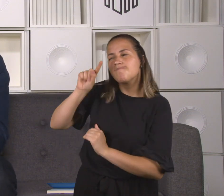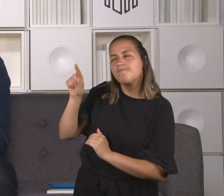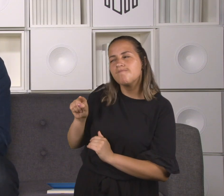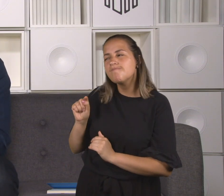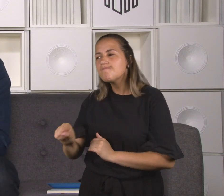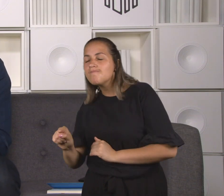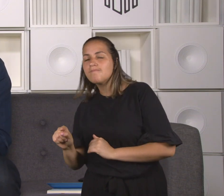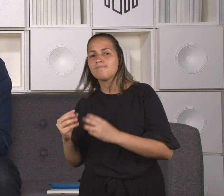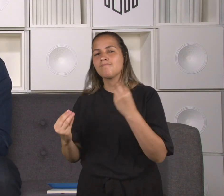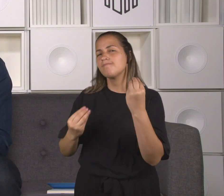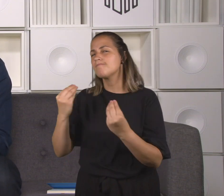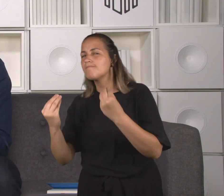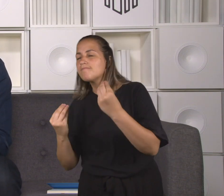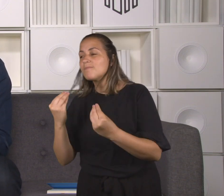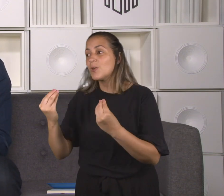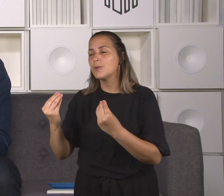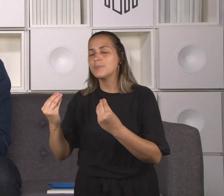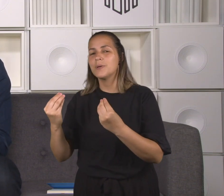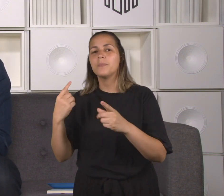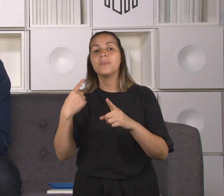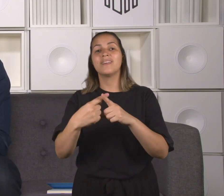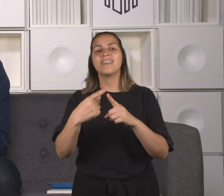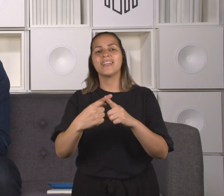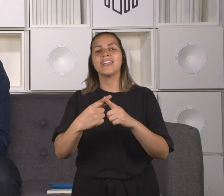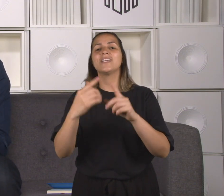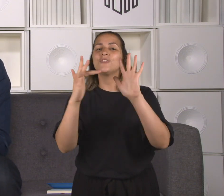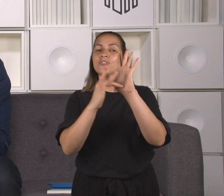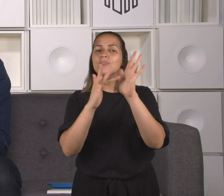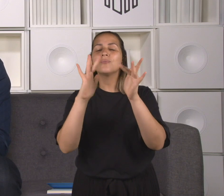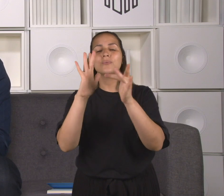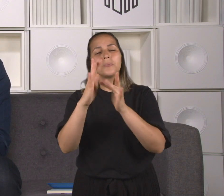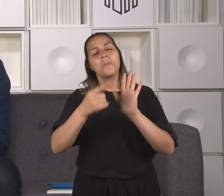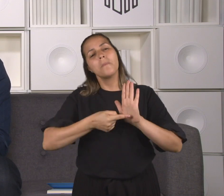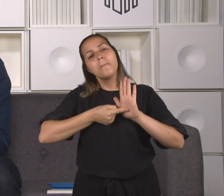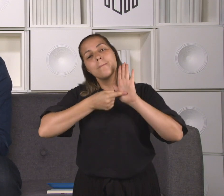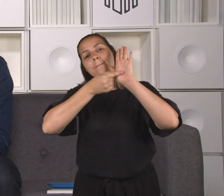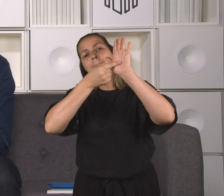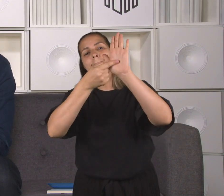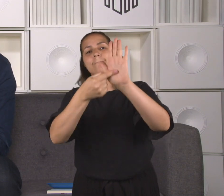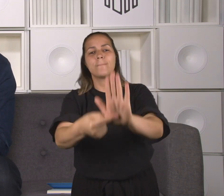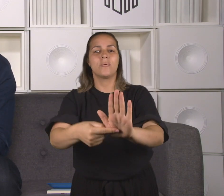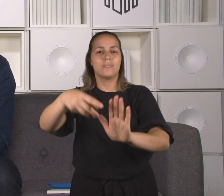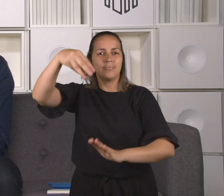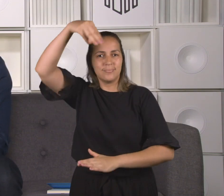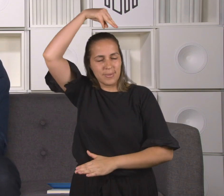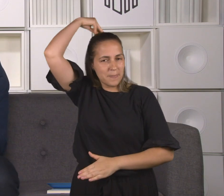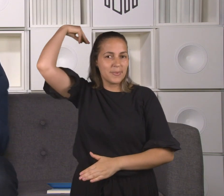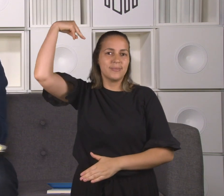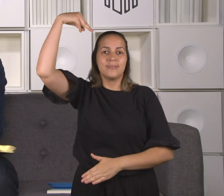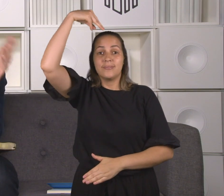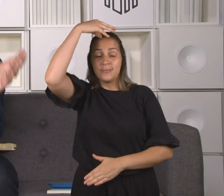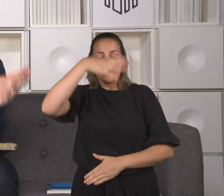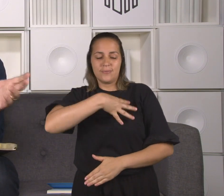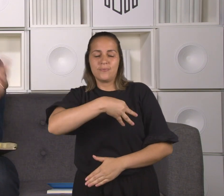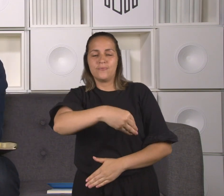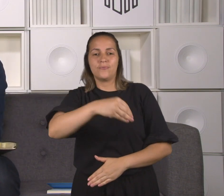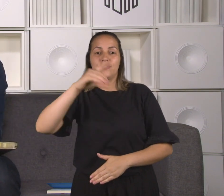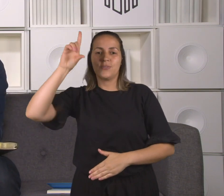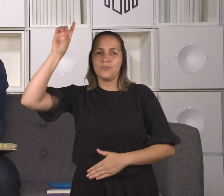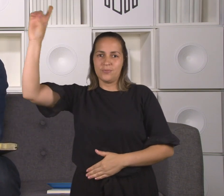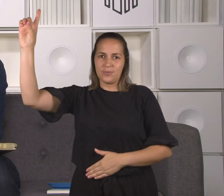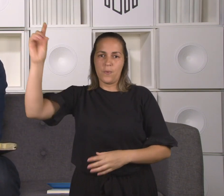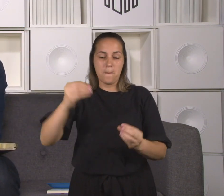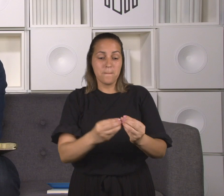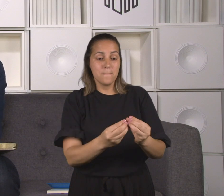E esse sinal da cura de um leproso é um sinal que apontava a presença do Messias. Então por isso que os sinais